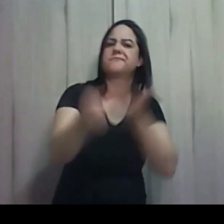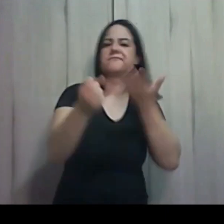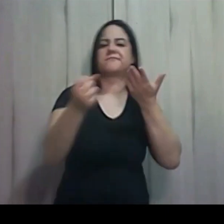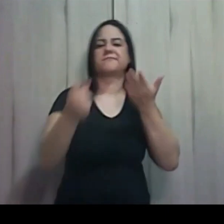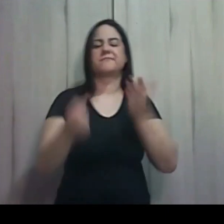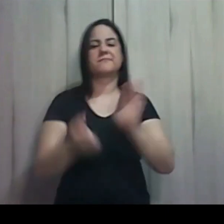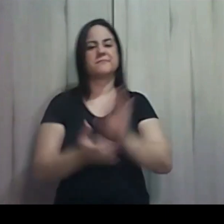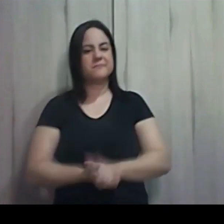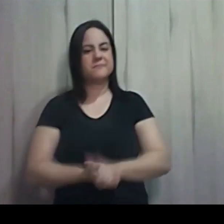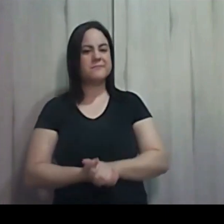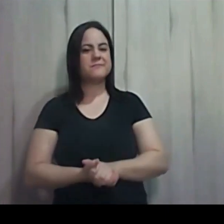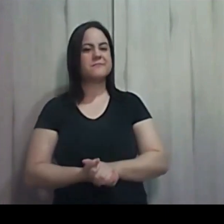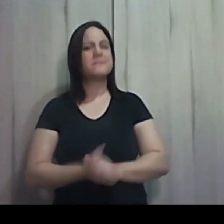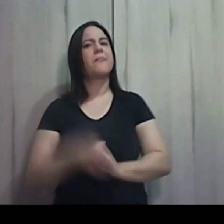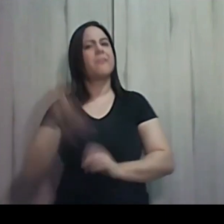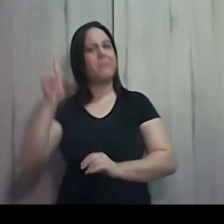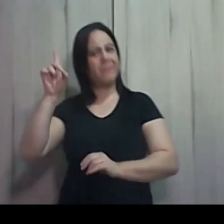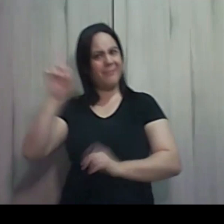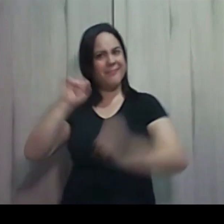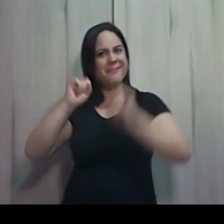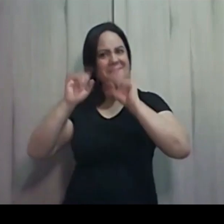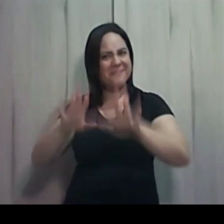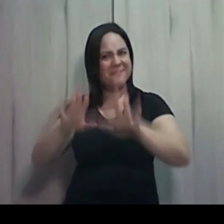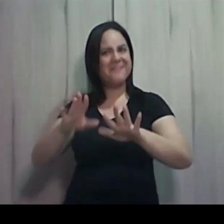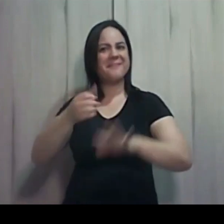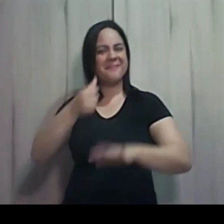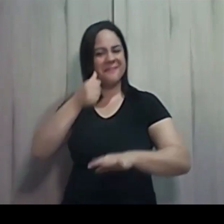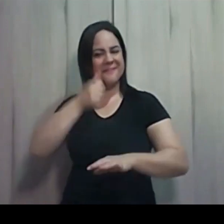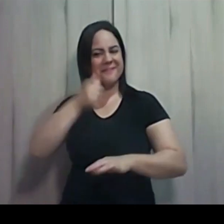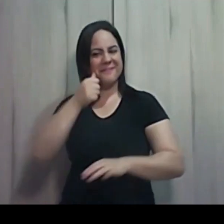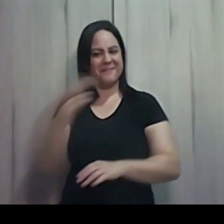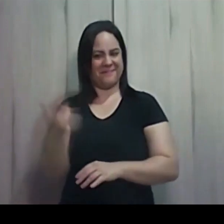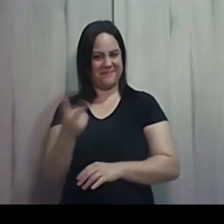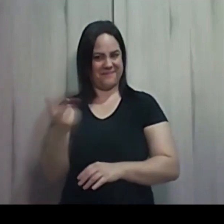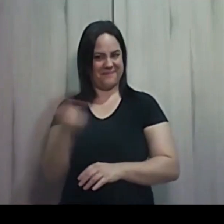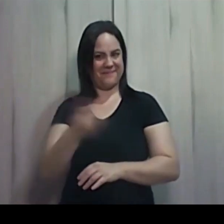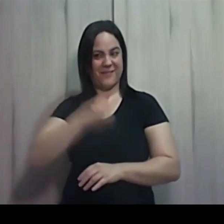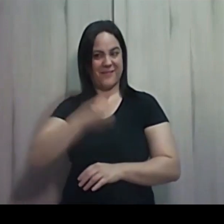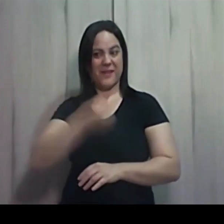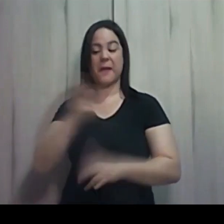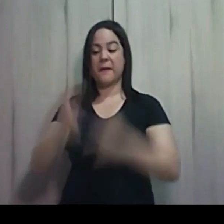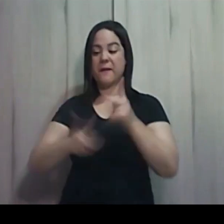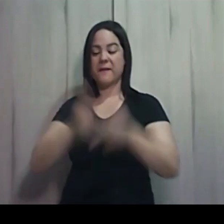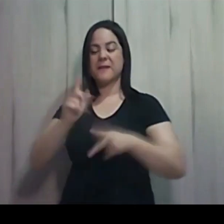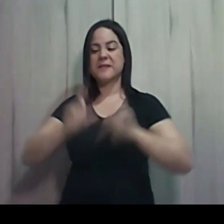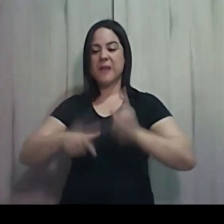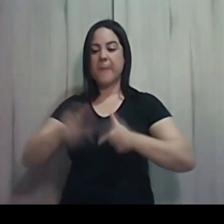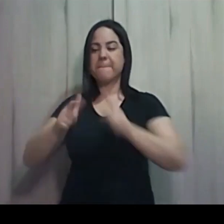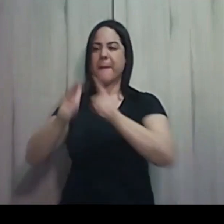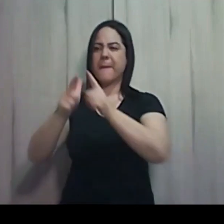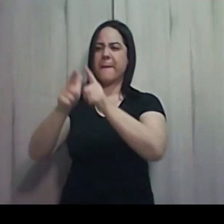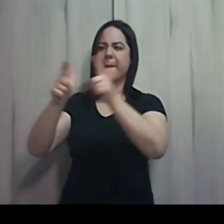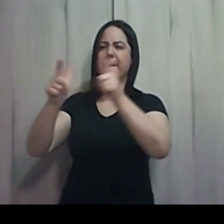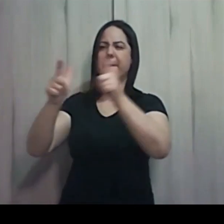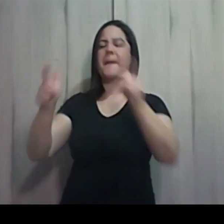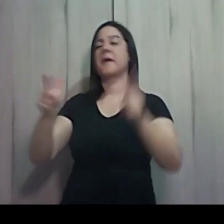bem as parteiras e o povo de Israel aumentou e se tornou muito forte. E porque as parteiras